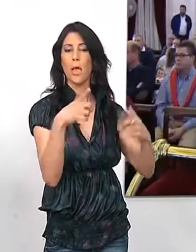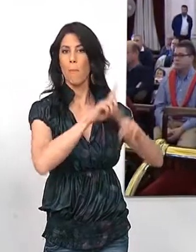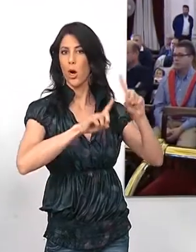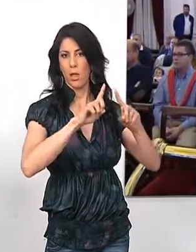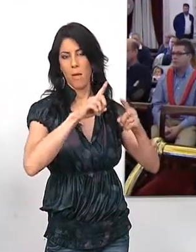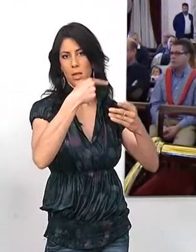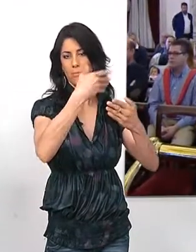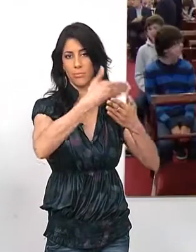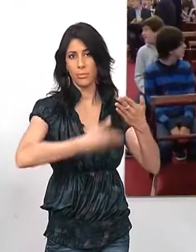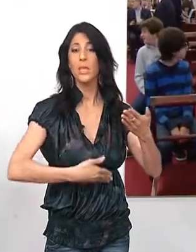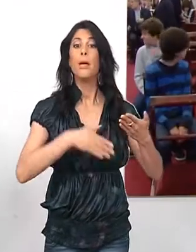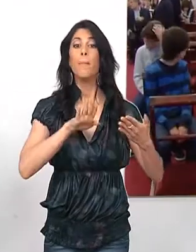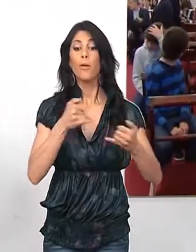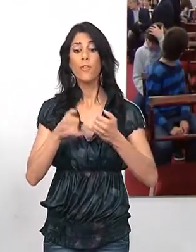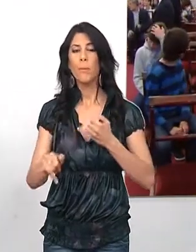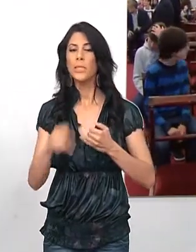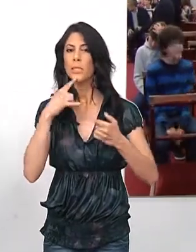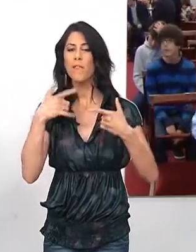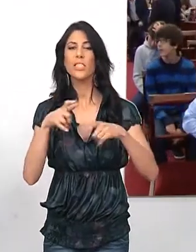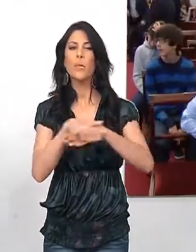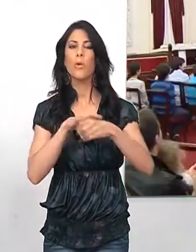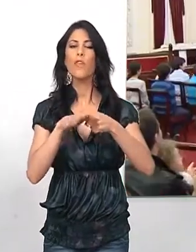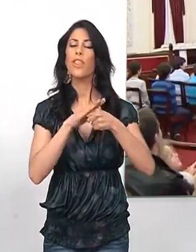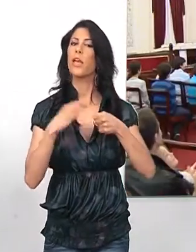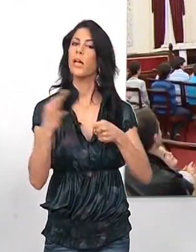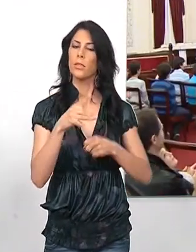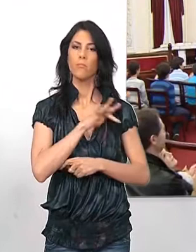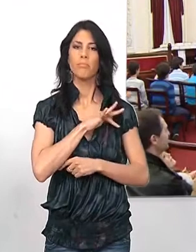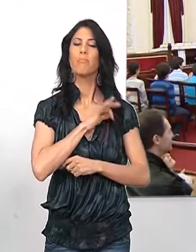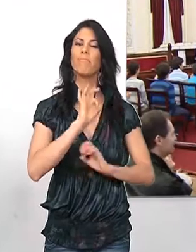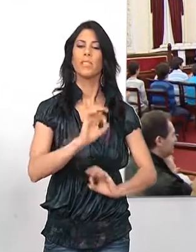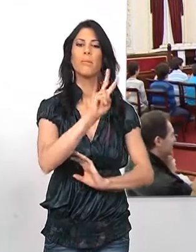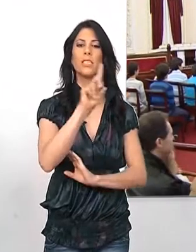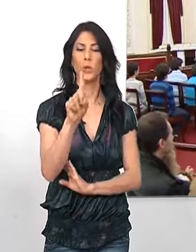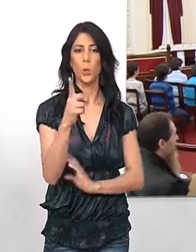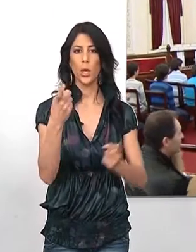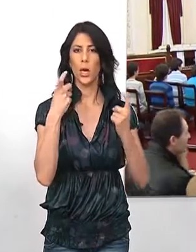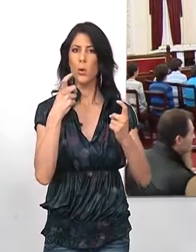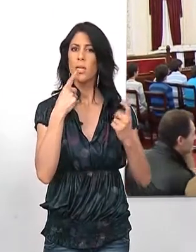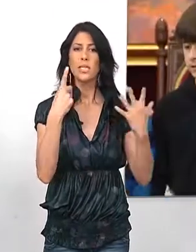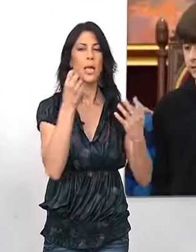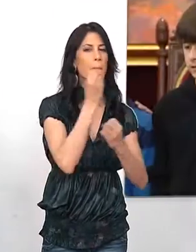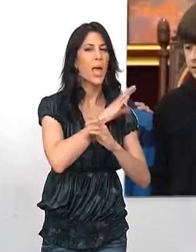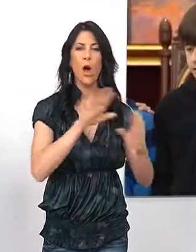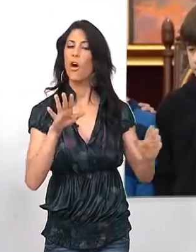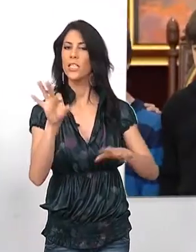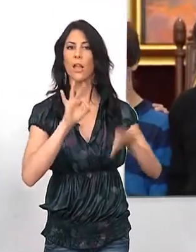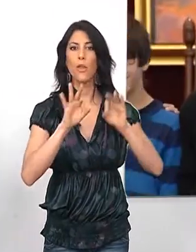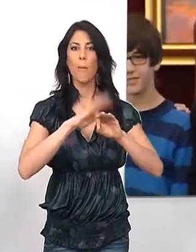planteados. Finalmente, en esta fase provincial han sido galardonados 21 alumnos, siendo los seis mejores seleccionados para la siguiente